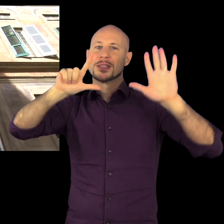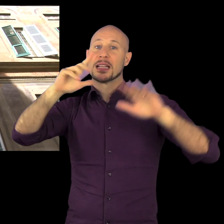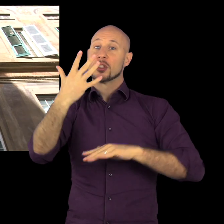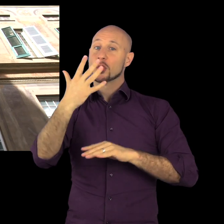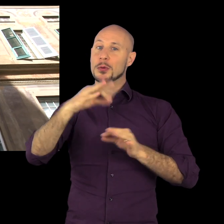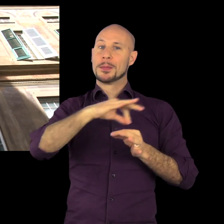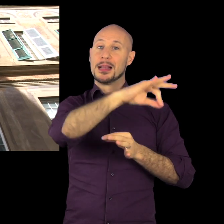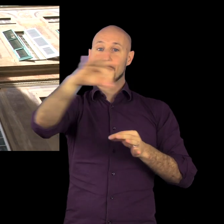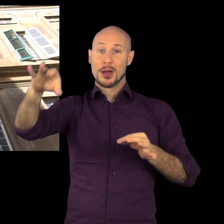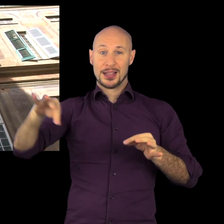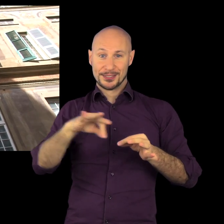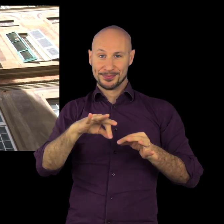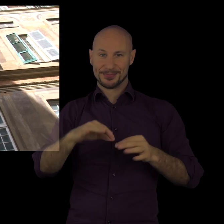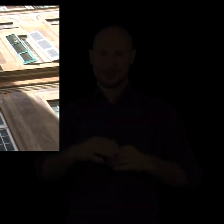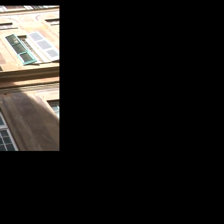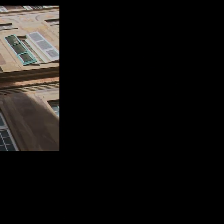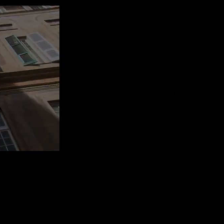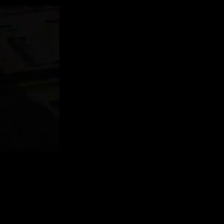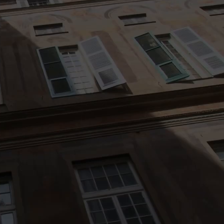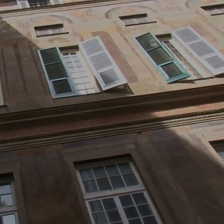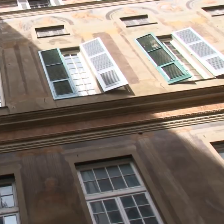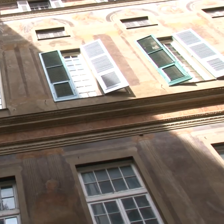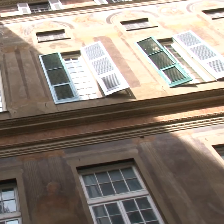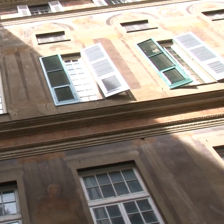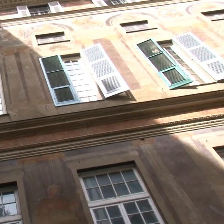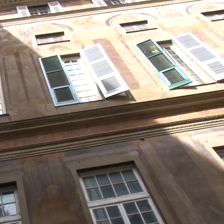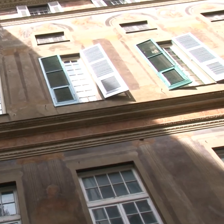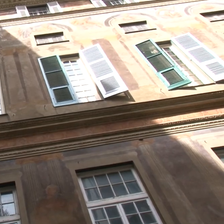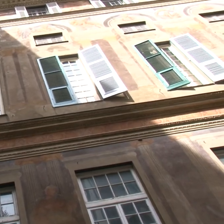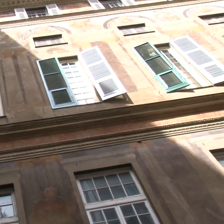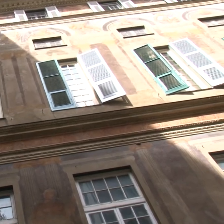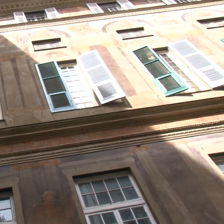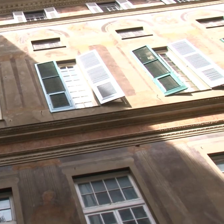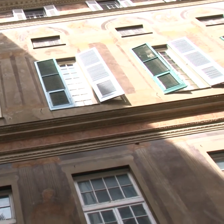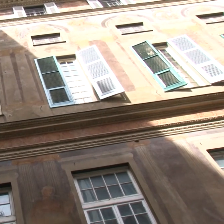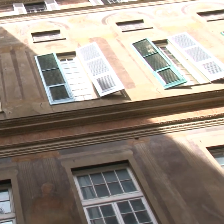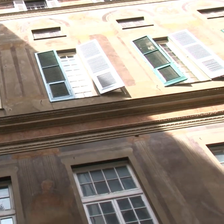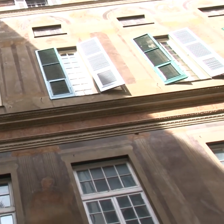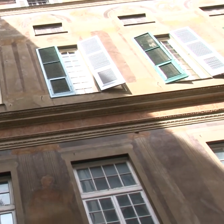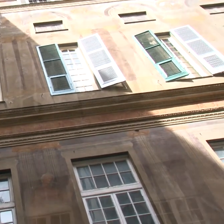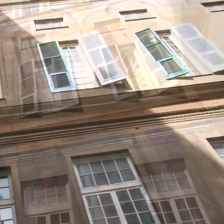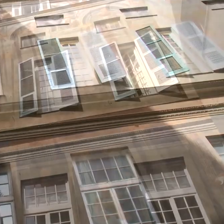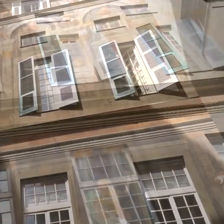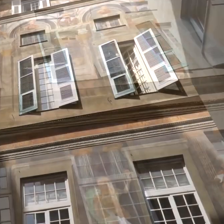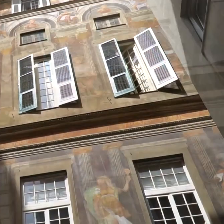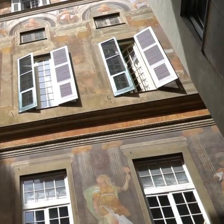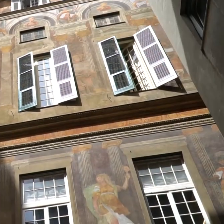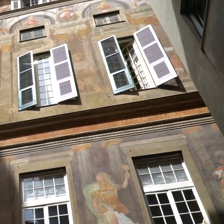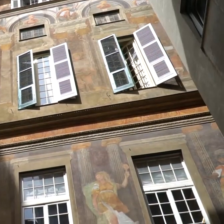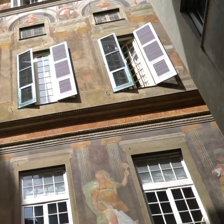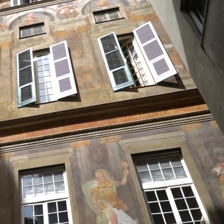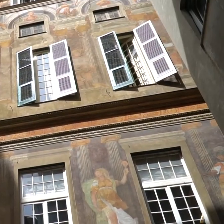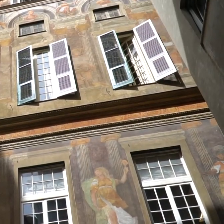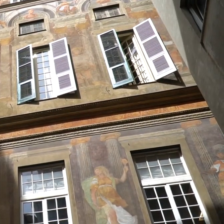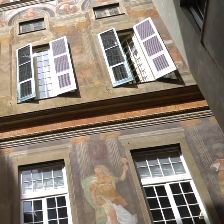notare in virtù anche della difficoltà di saper conservare un affresco esterno, oggi noi possiamo osservare circa 175